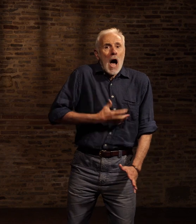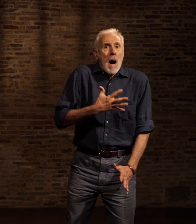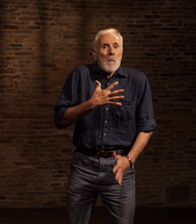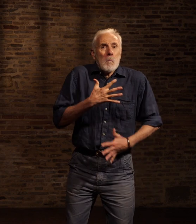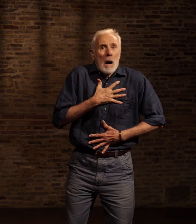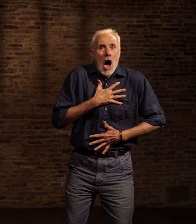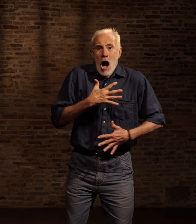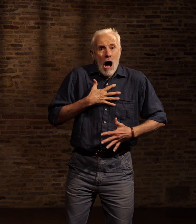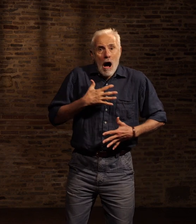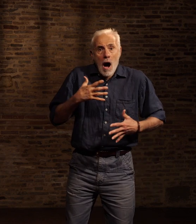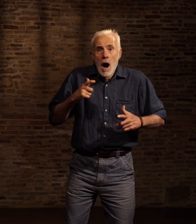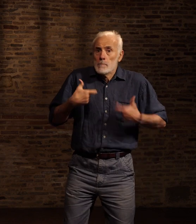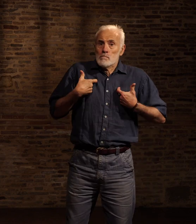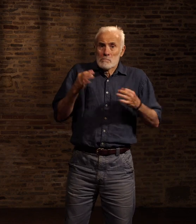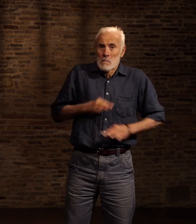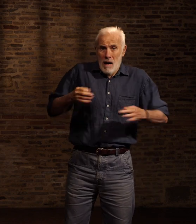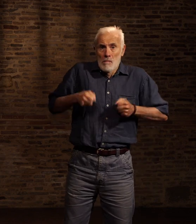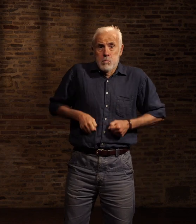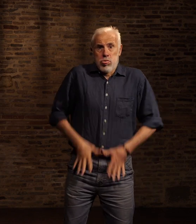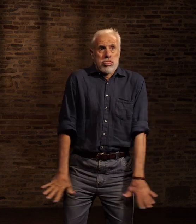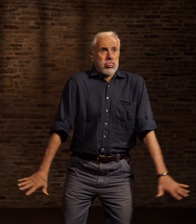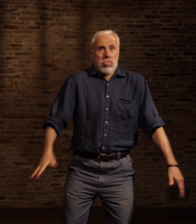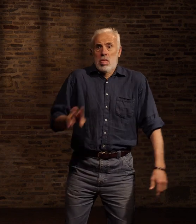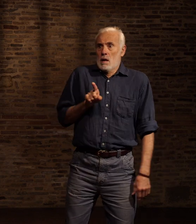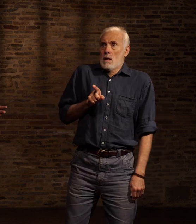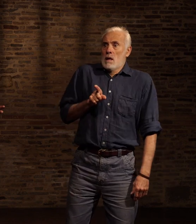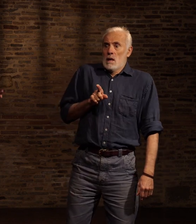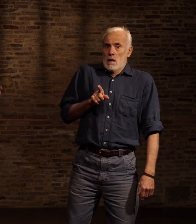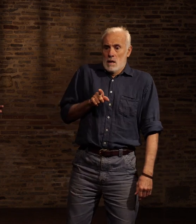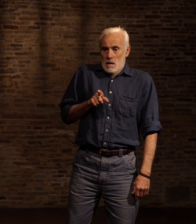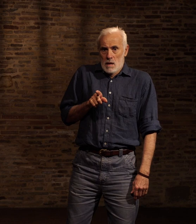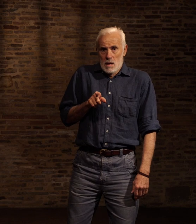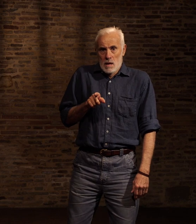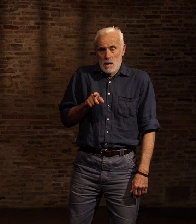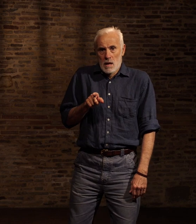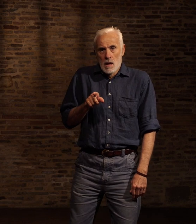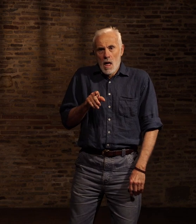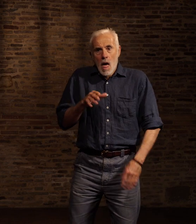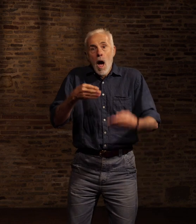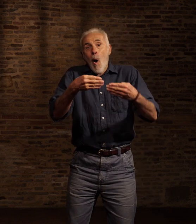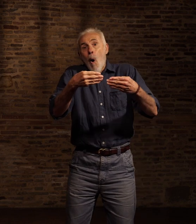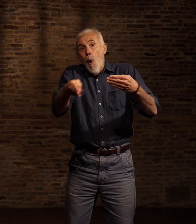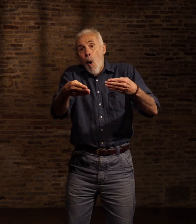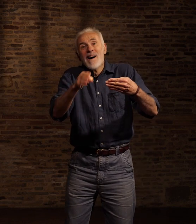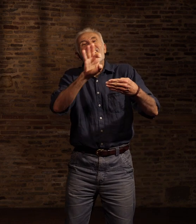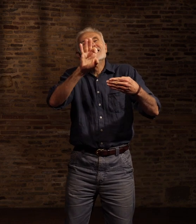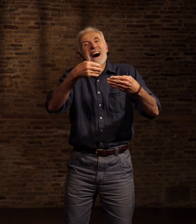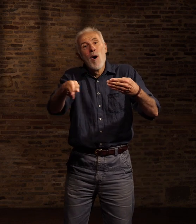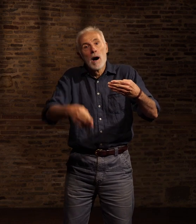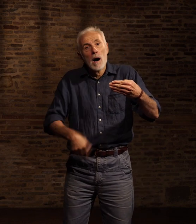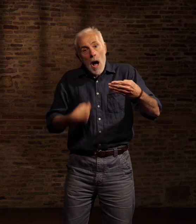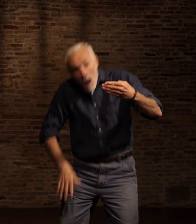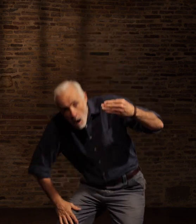faire ce que jamais vous ne ferez dans votre état normal Ensuite, j'ai vu le dénommé Miller étaler sur le sol des chiottes insensibles